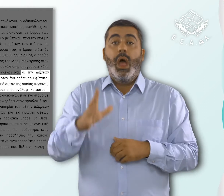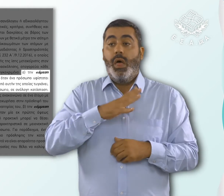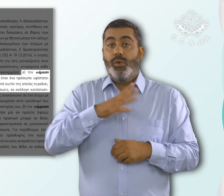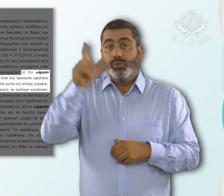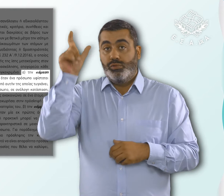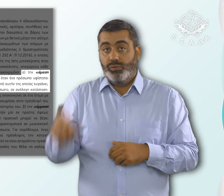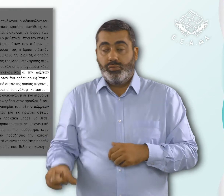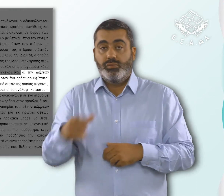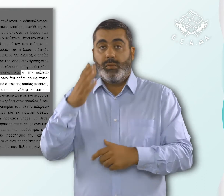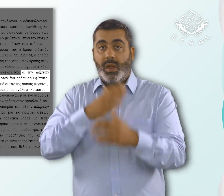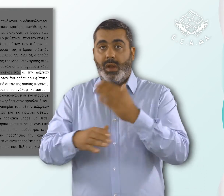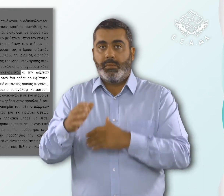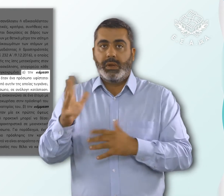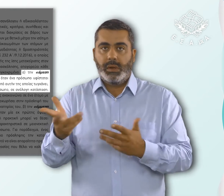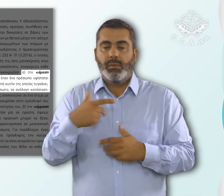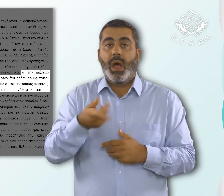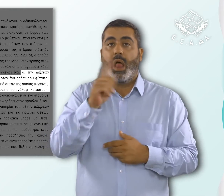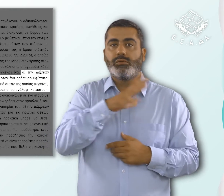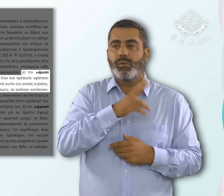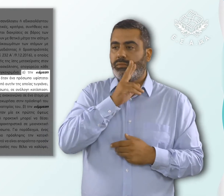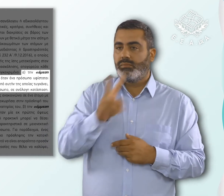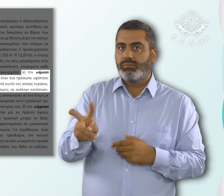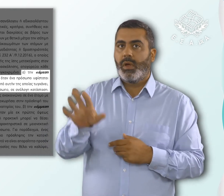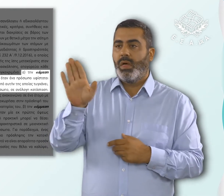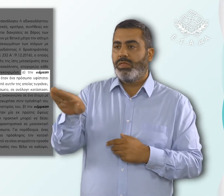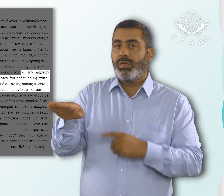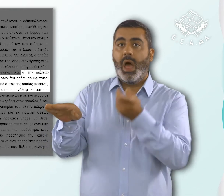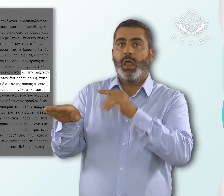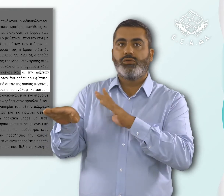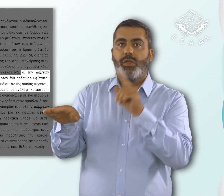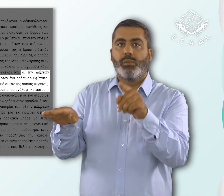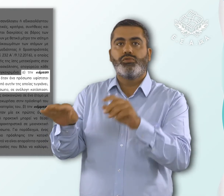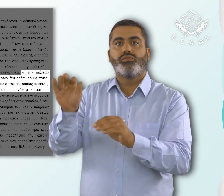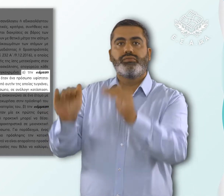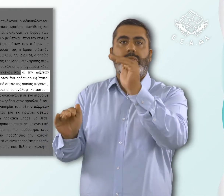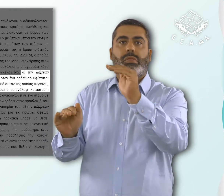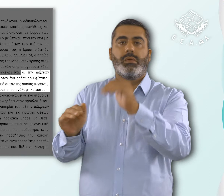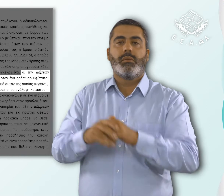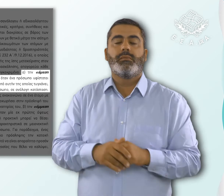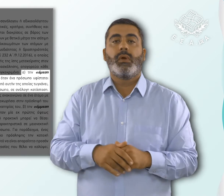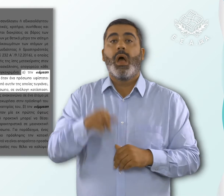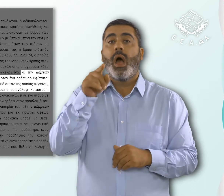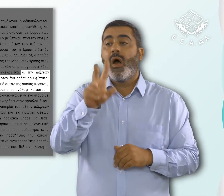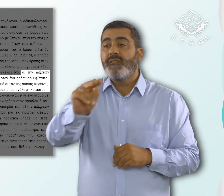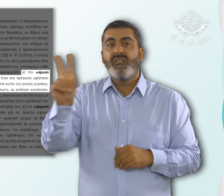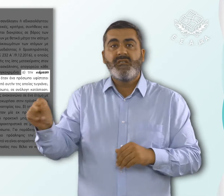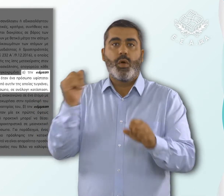υφίσταται με τα χείριση λιγότερο ευνοϊκή από αυτήν της οποίας την χάνει, έτυχε ή θα ετύχανε άλλο πρόσωπο, σε ανάλογη